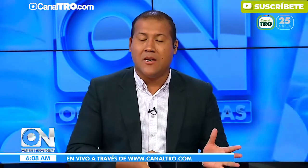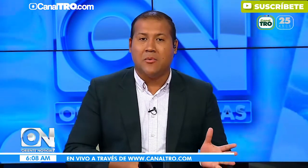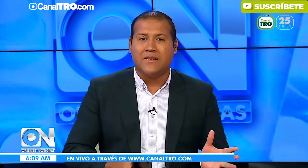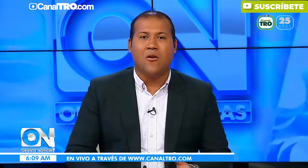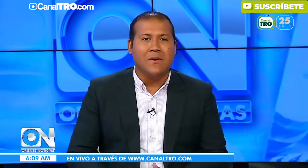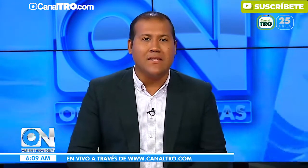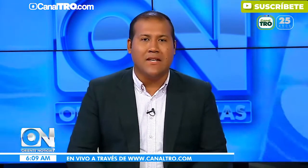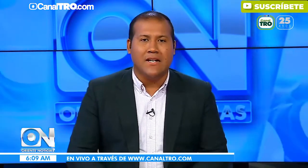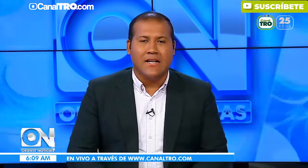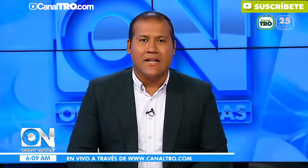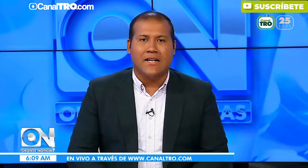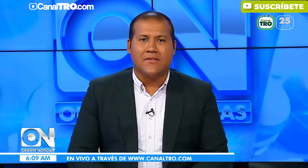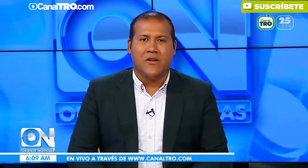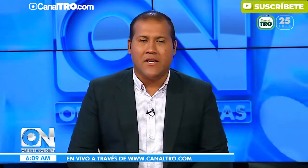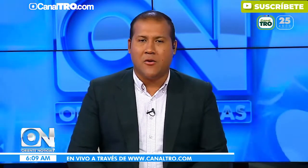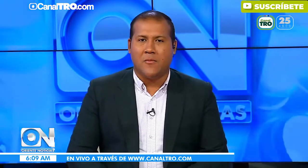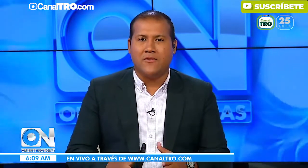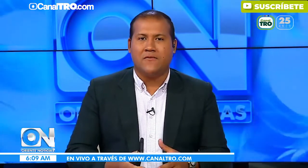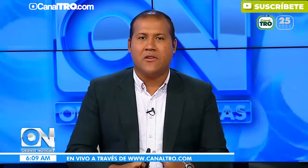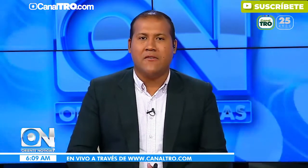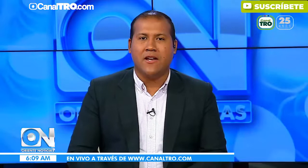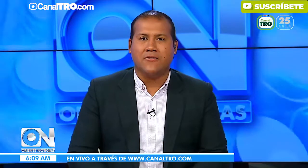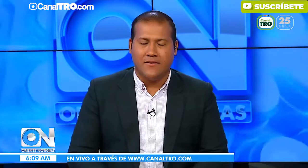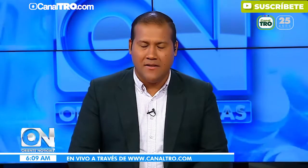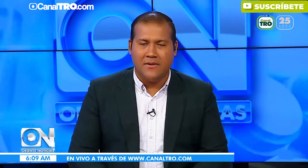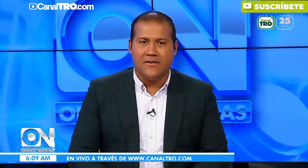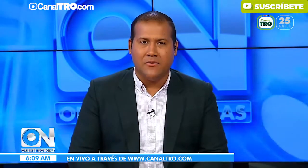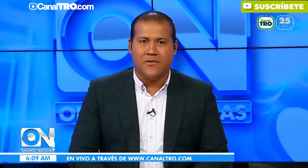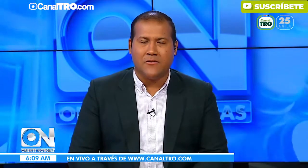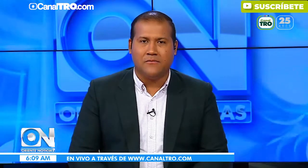pues aumenta en la ciudadanía. Compañeros en Florida Blanca, ustedes tienen más información.